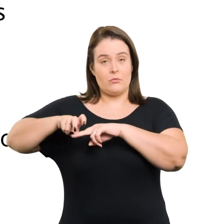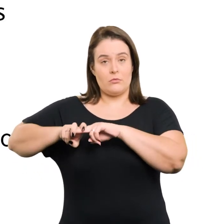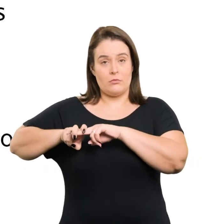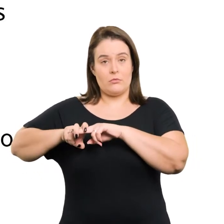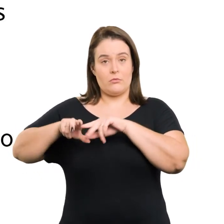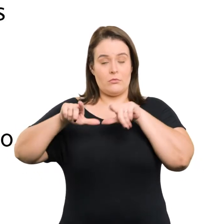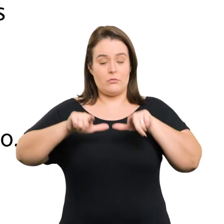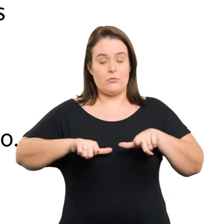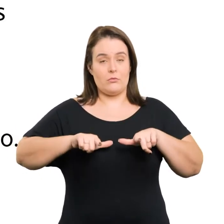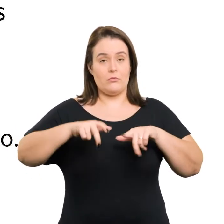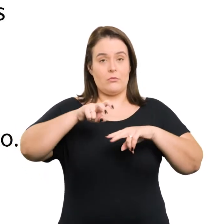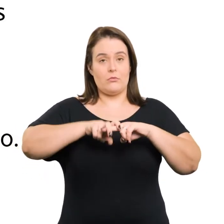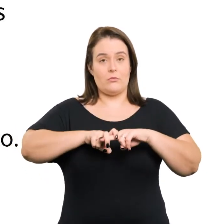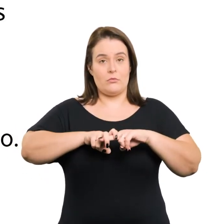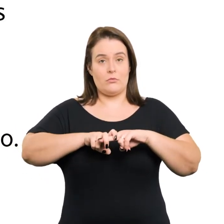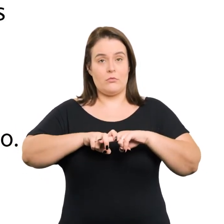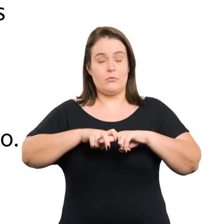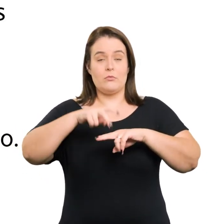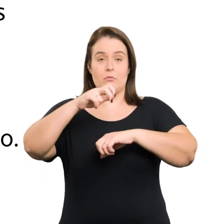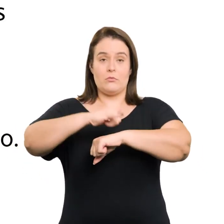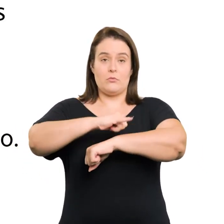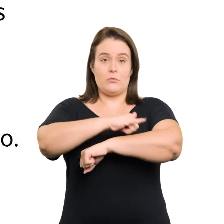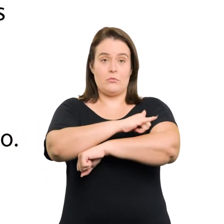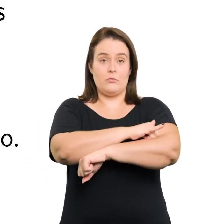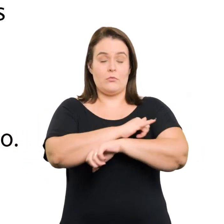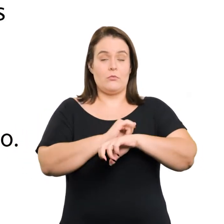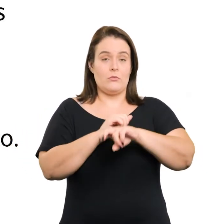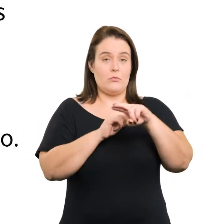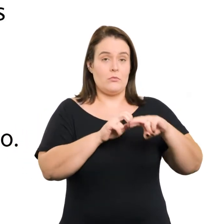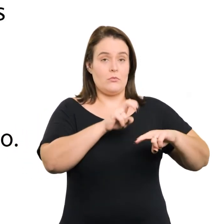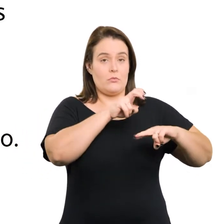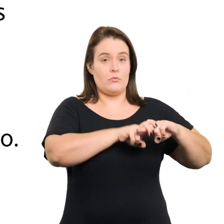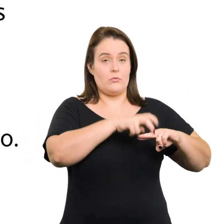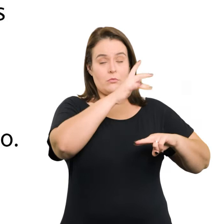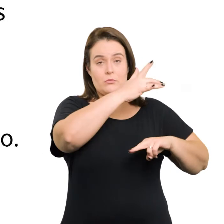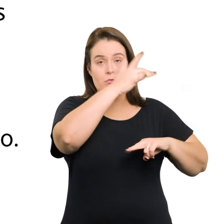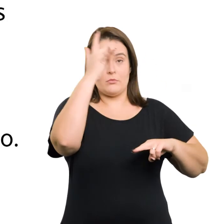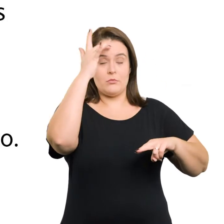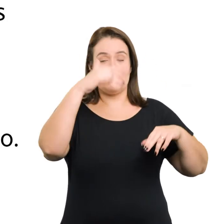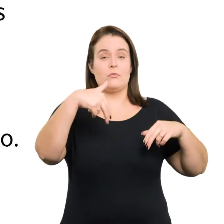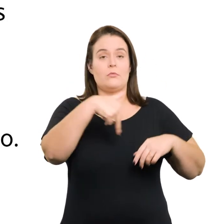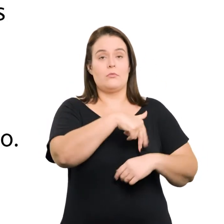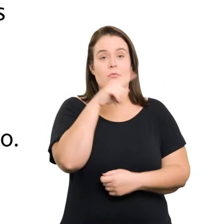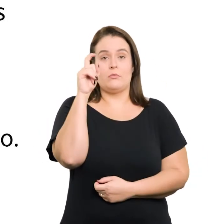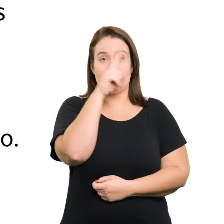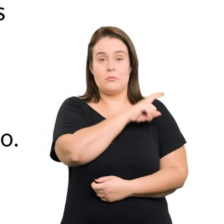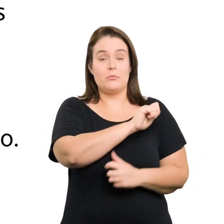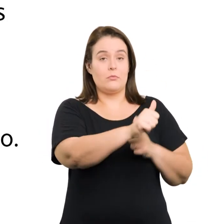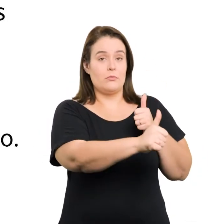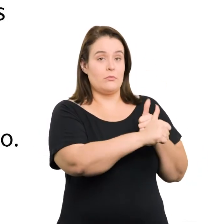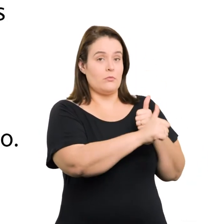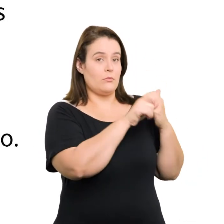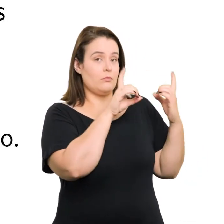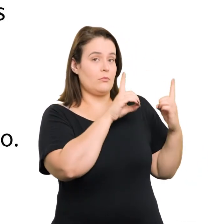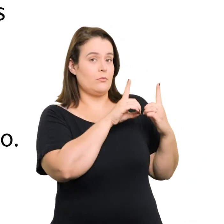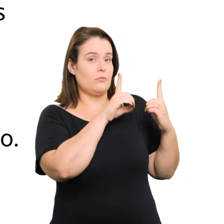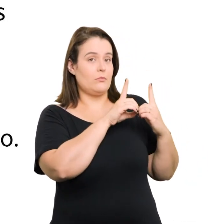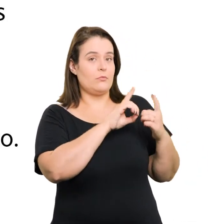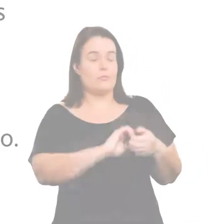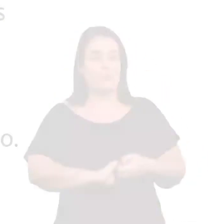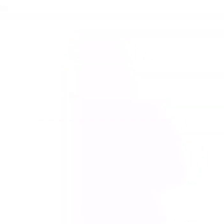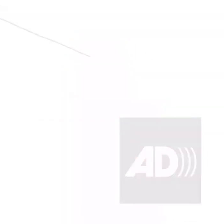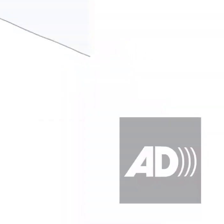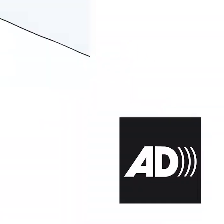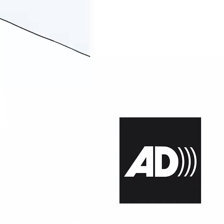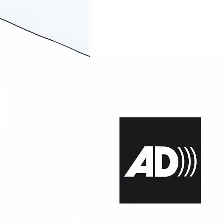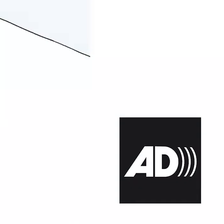rodas Assentos para pessoas obesas E assentos para pessoas com mobilidade reduzida Próximos do atendimento